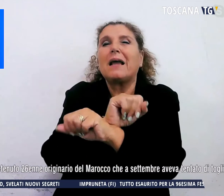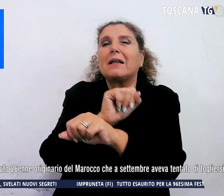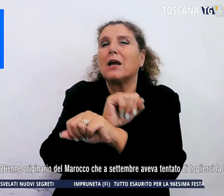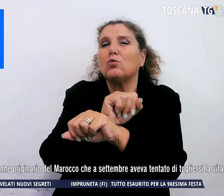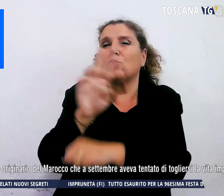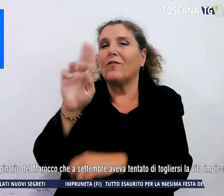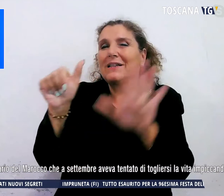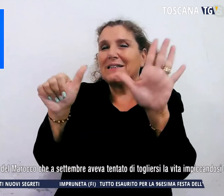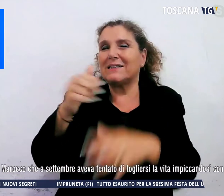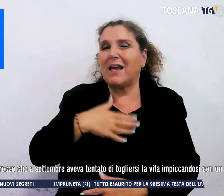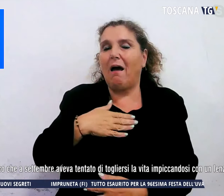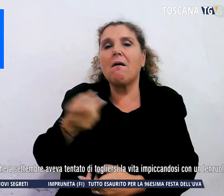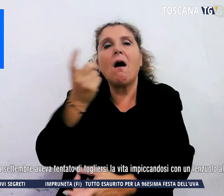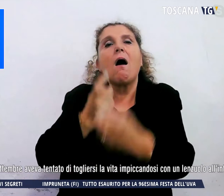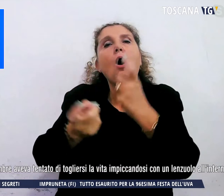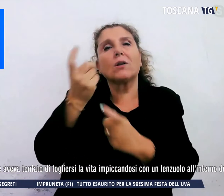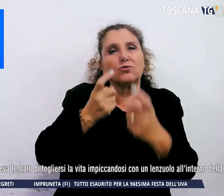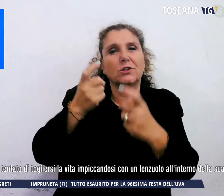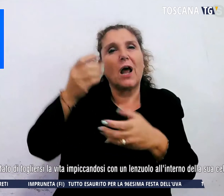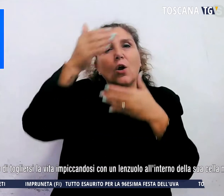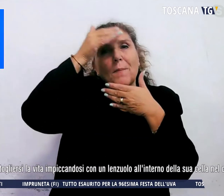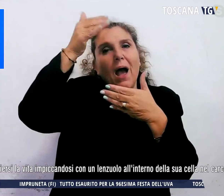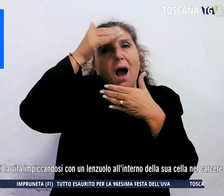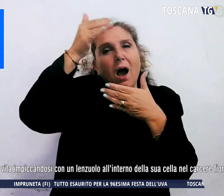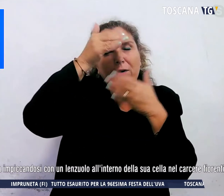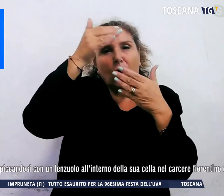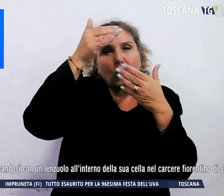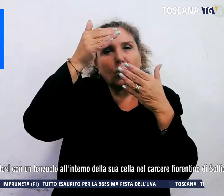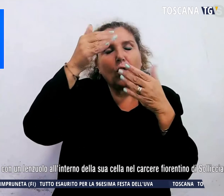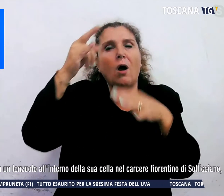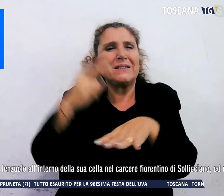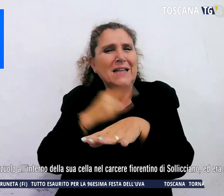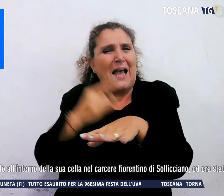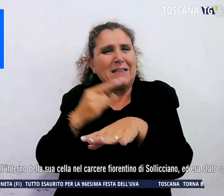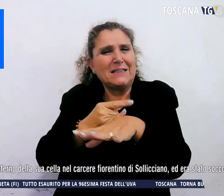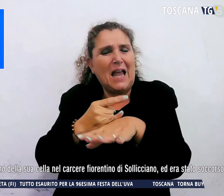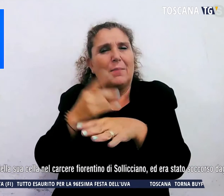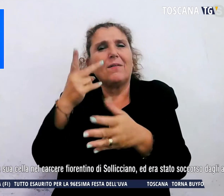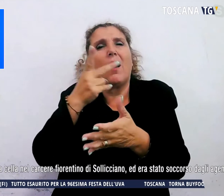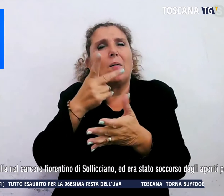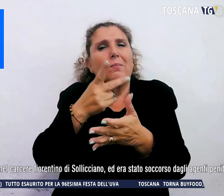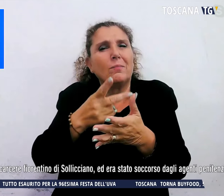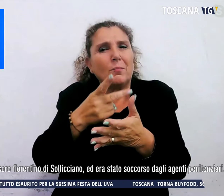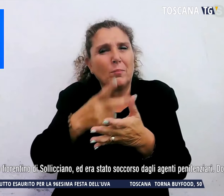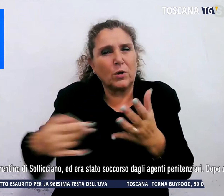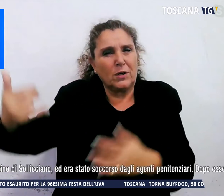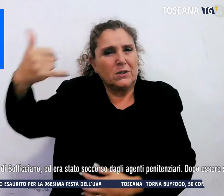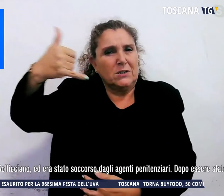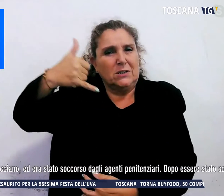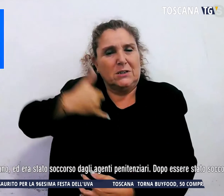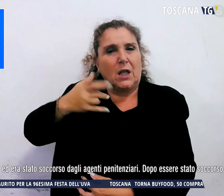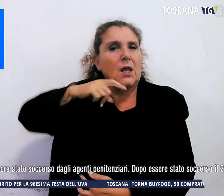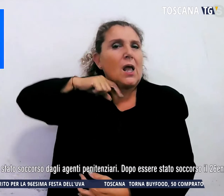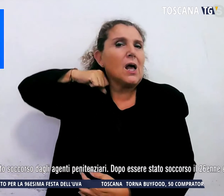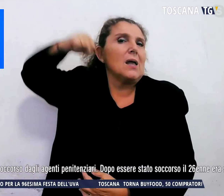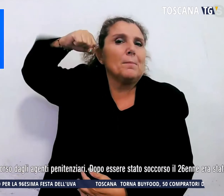originario del Marocco che a settembre aveva tentato di togliersi la vita impiccandosi con un